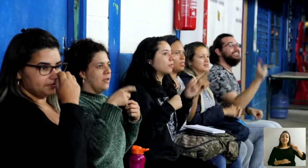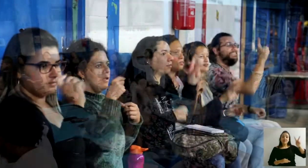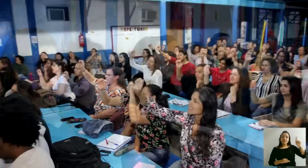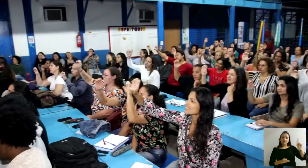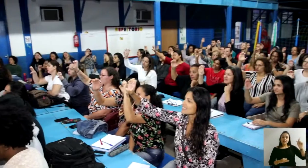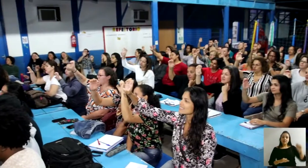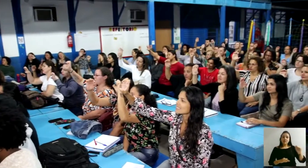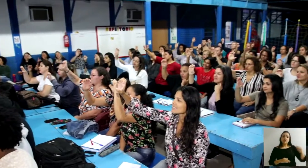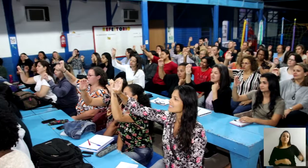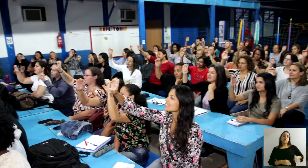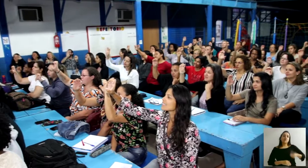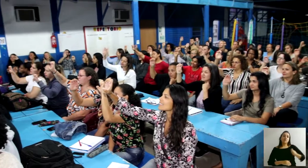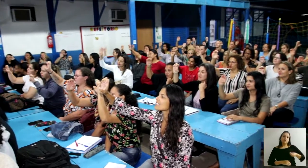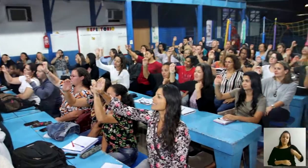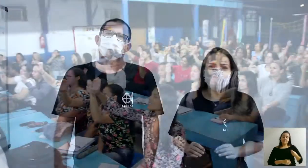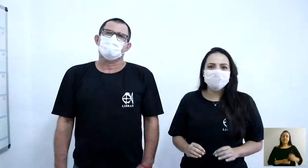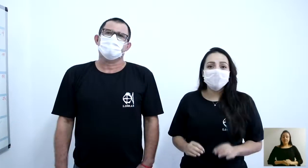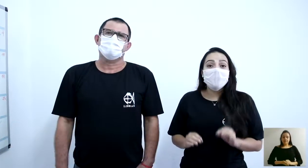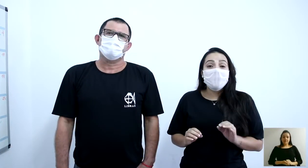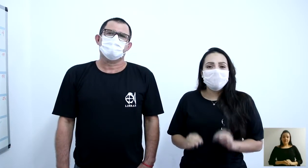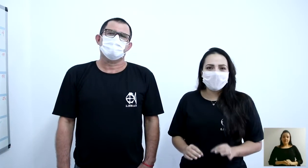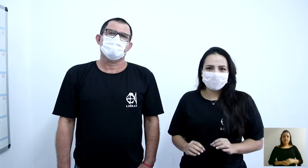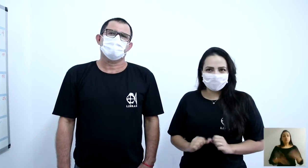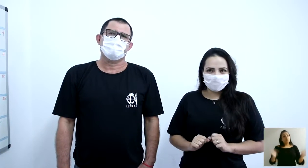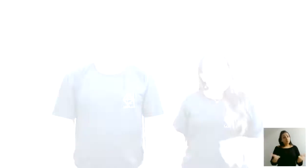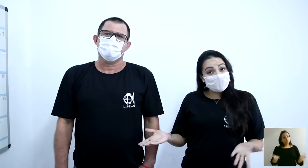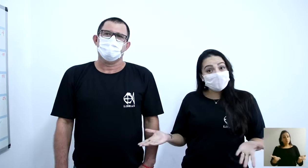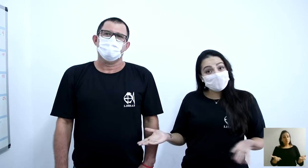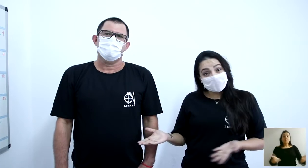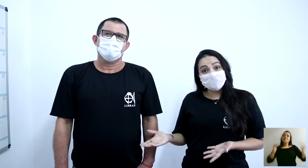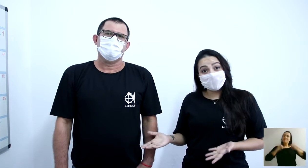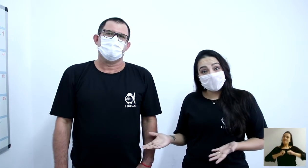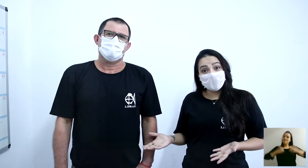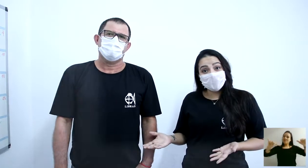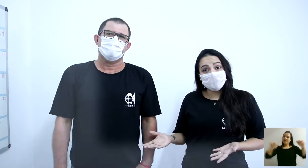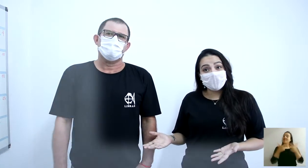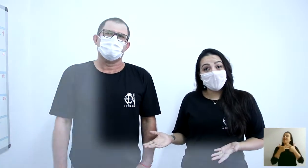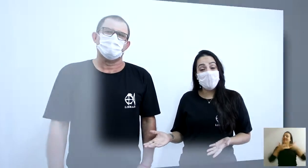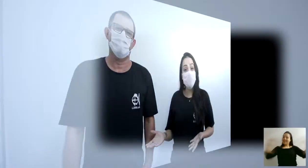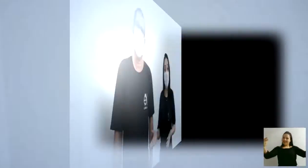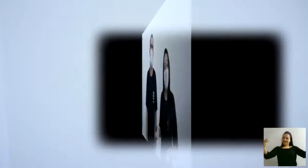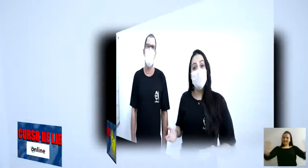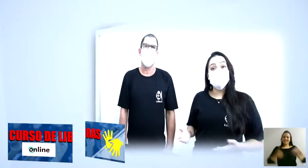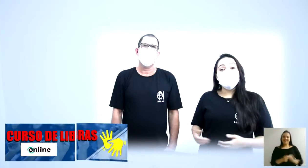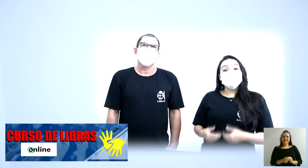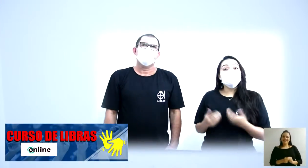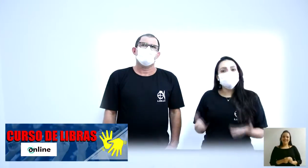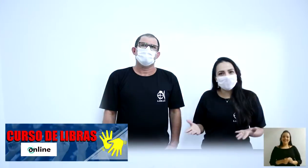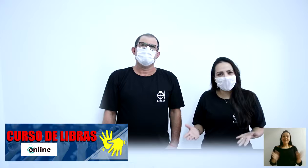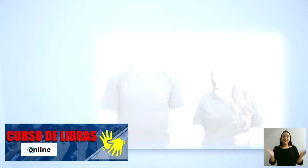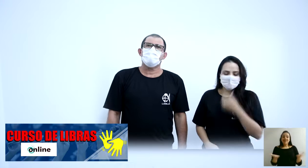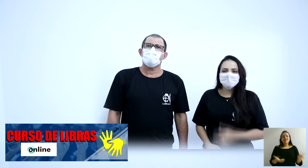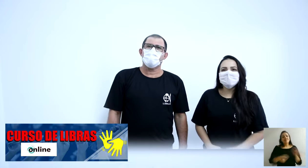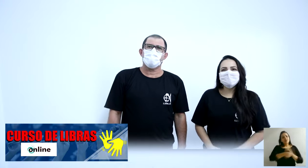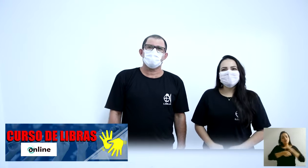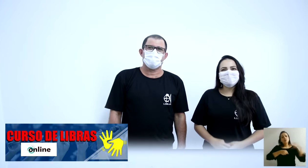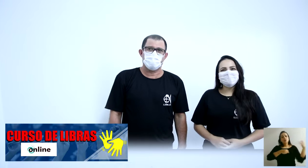700 vagas na modalidade presencial. E hoje estamos aqui para compartilhar uma novidade. Neste momento de